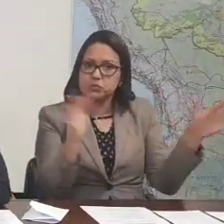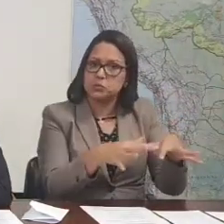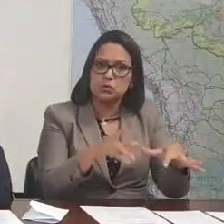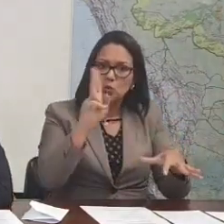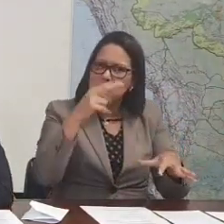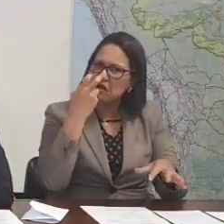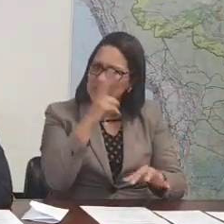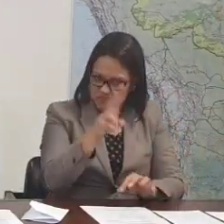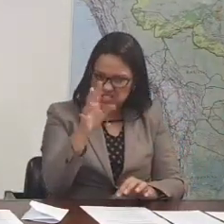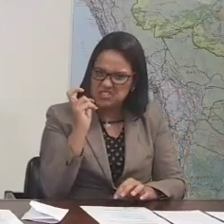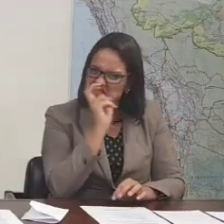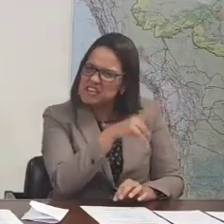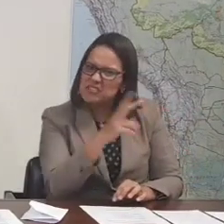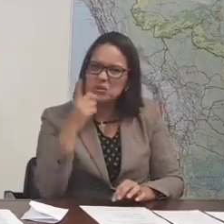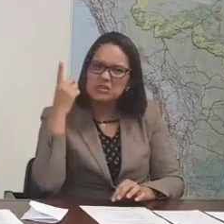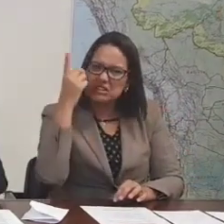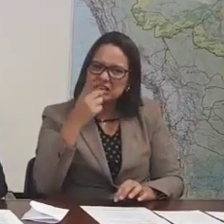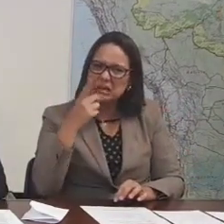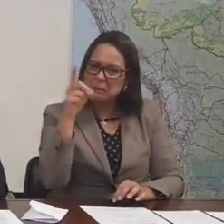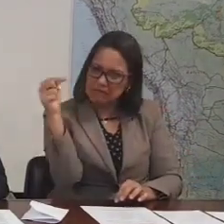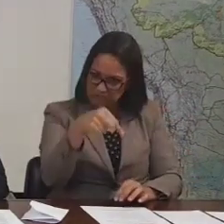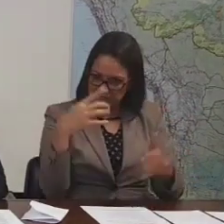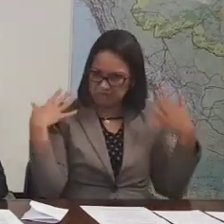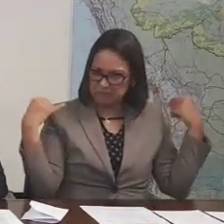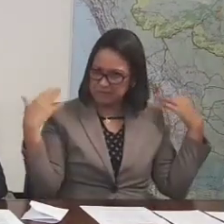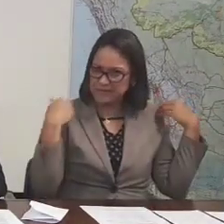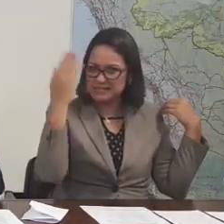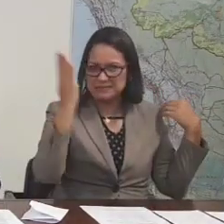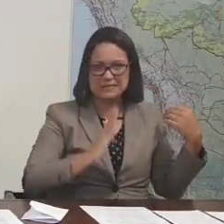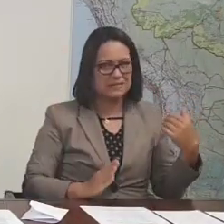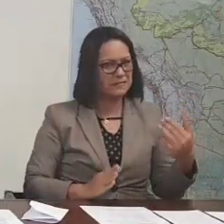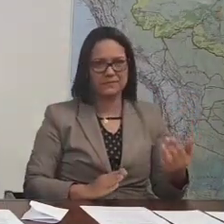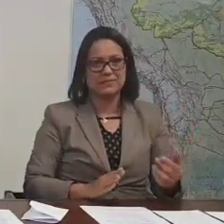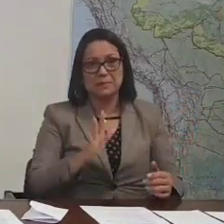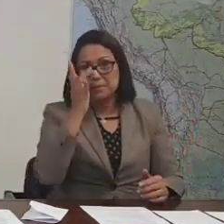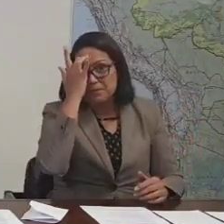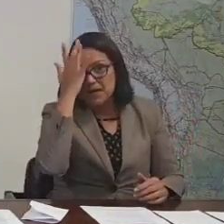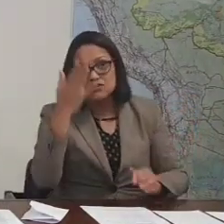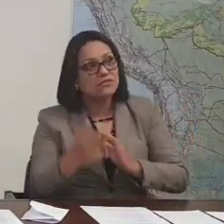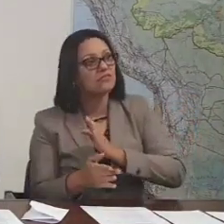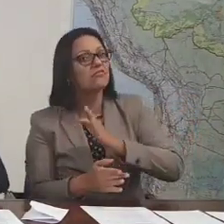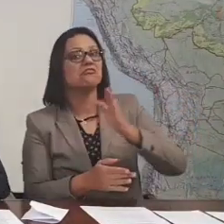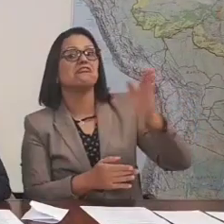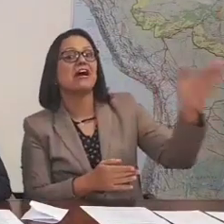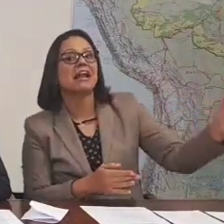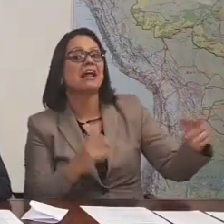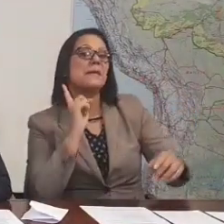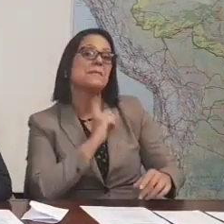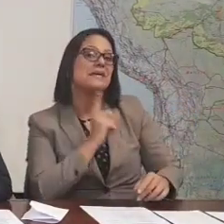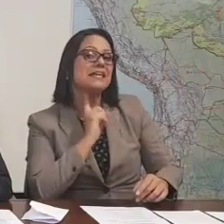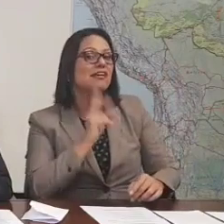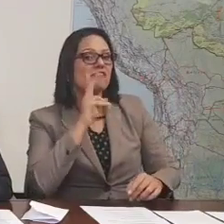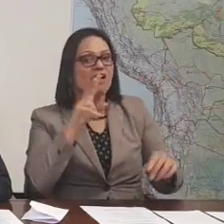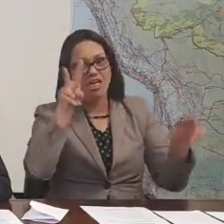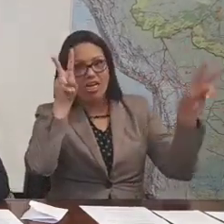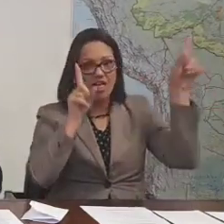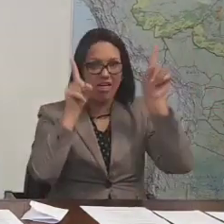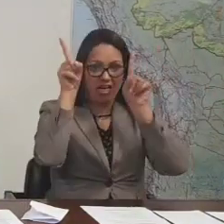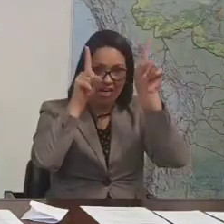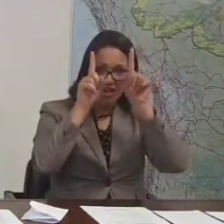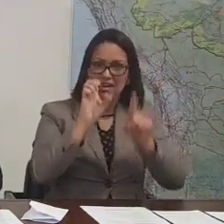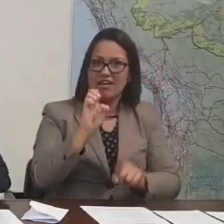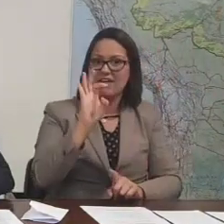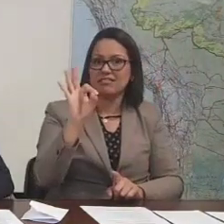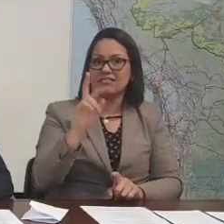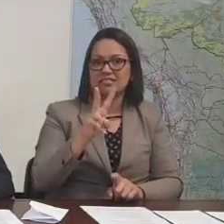um deputado cubano passeando no Brasil? Já viu? É mais fácil ir lá para Minas e ver o E.T. de Varginha andando por lá, com toda a certeza, né?